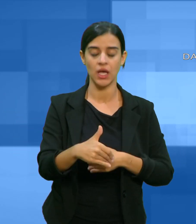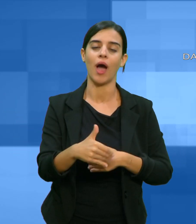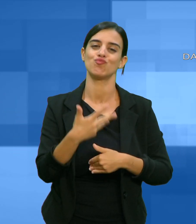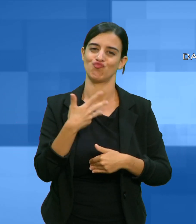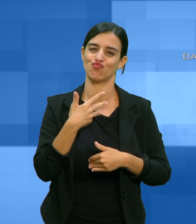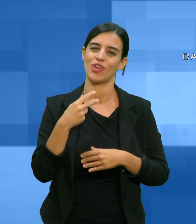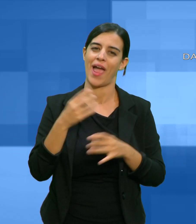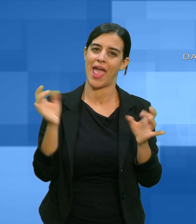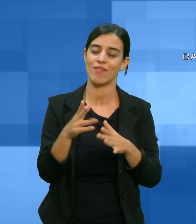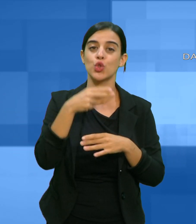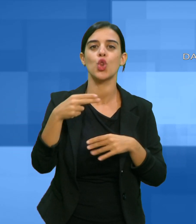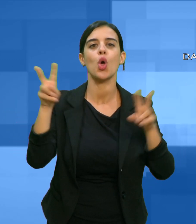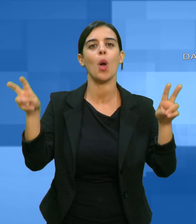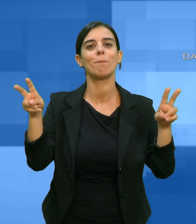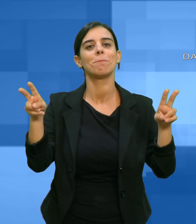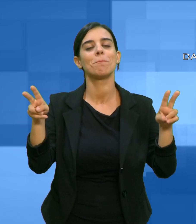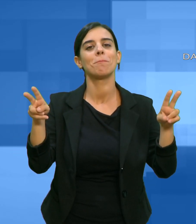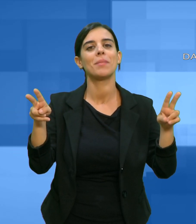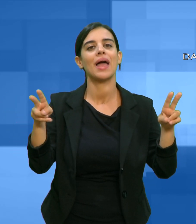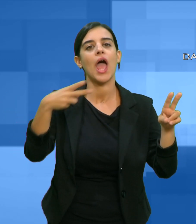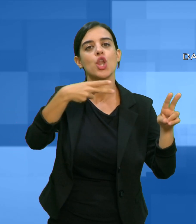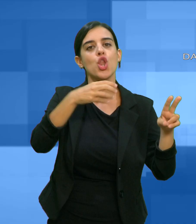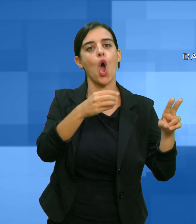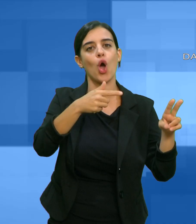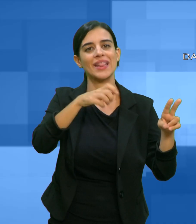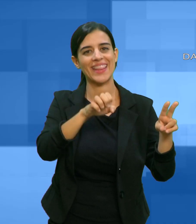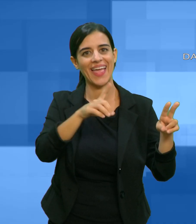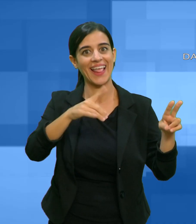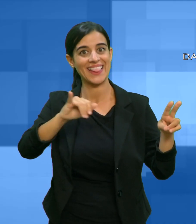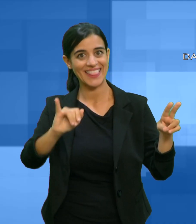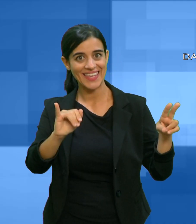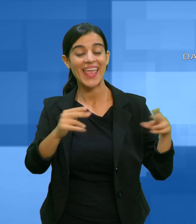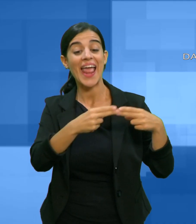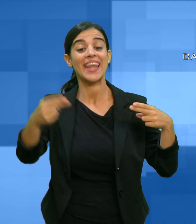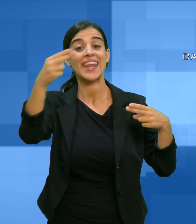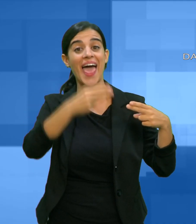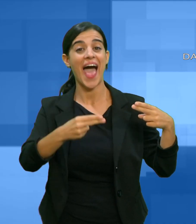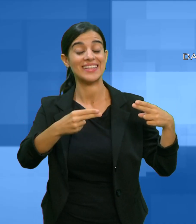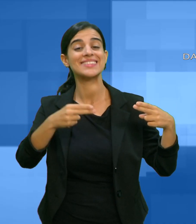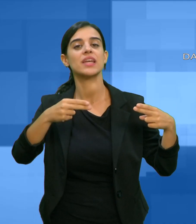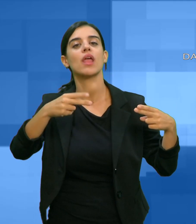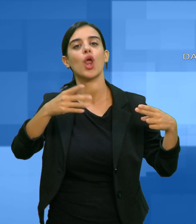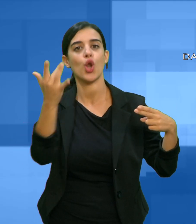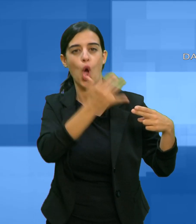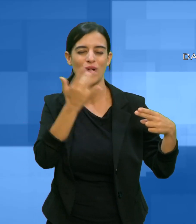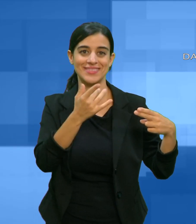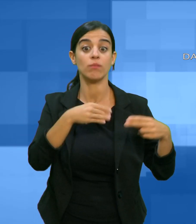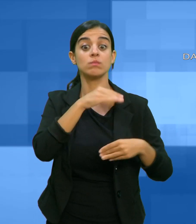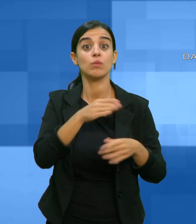di nastri rosa presso l'Auditorium San Domenico. Una serata